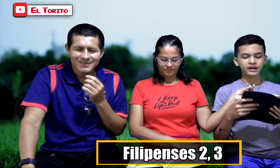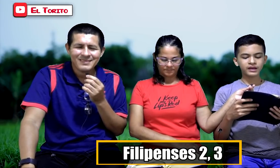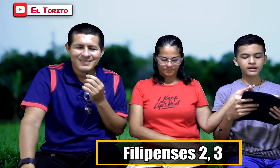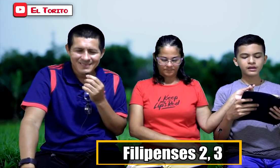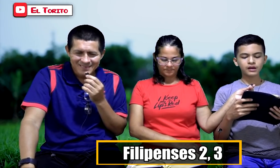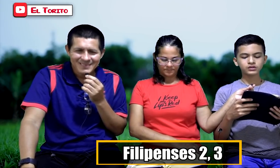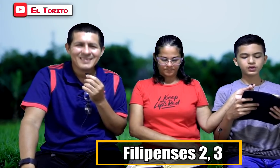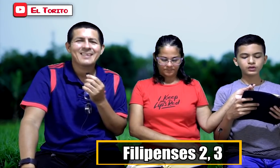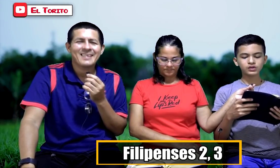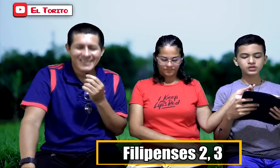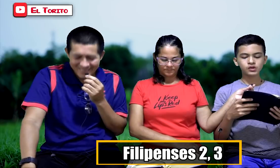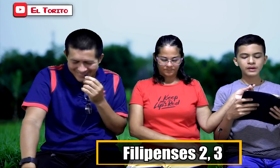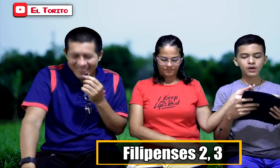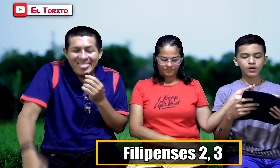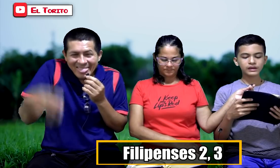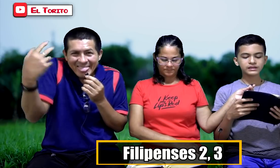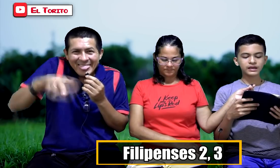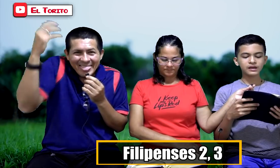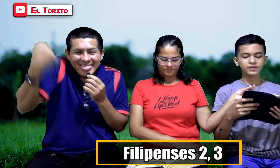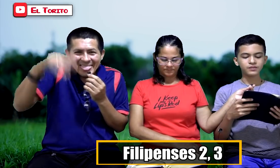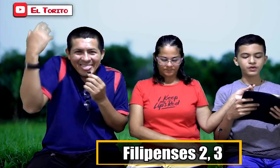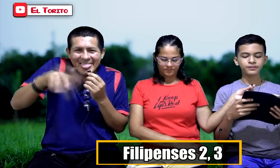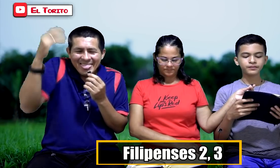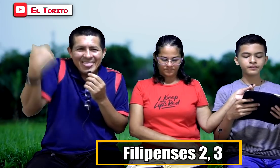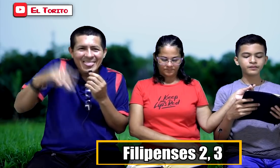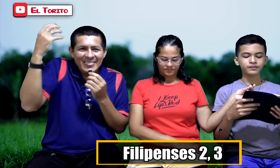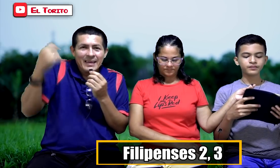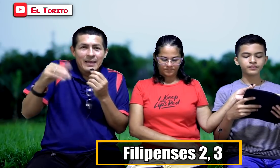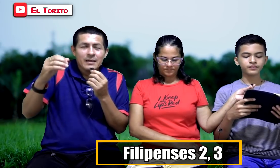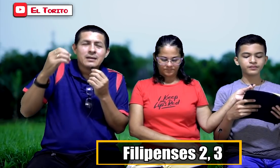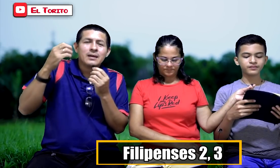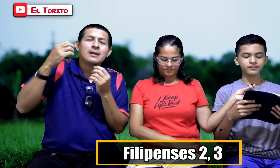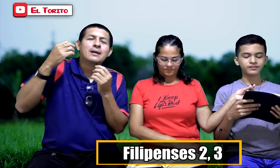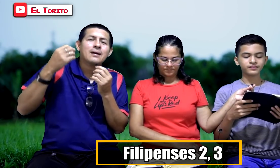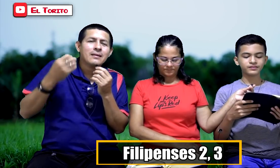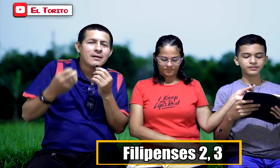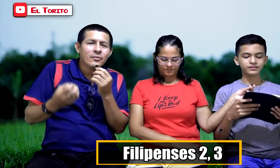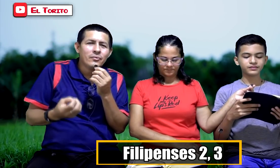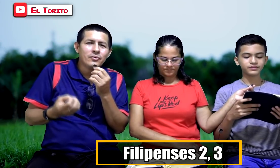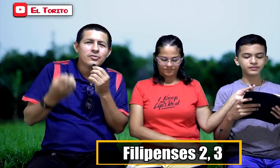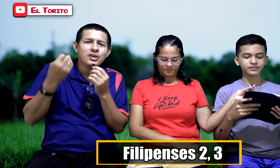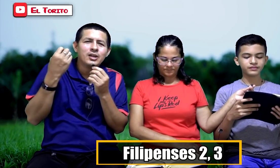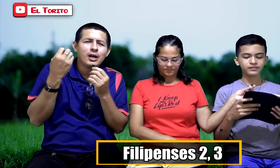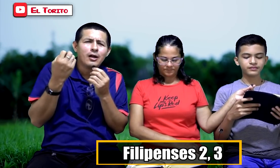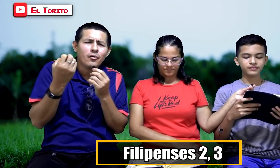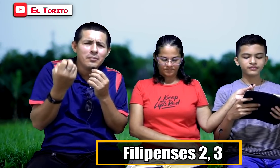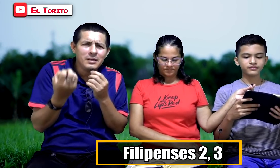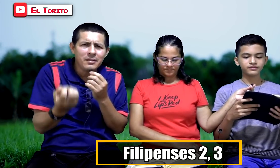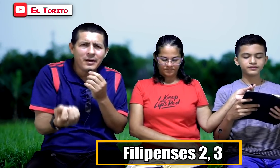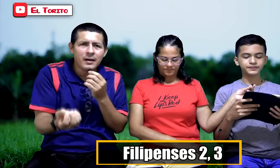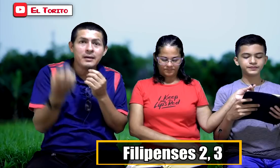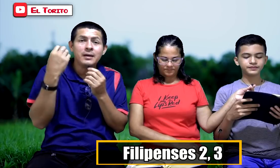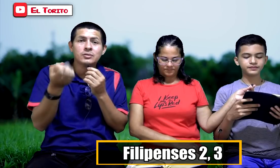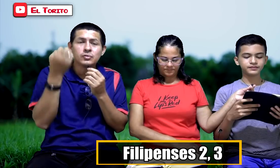creer que los otros son mejores que él mismo. Que cada uno tenga la humildad. Eso